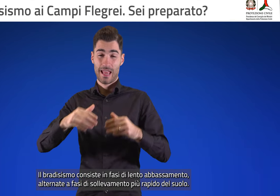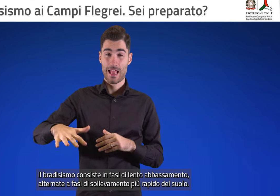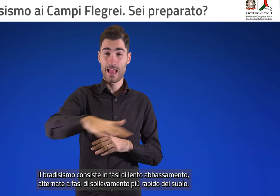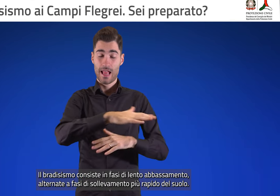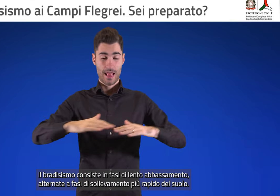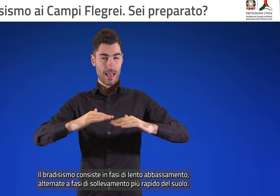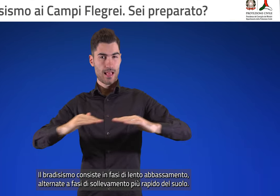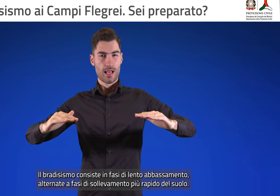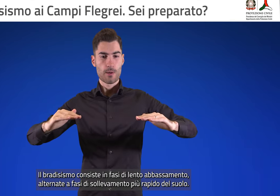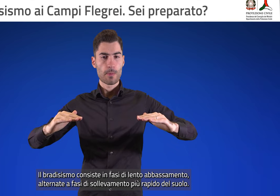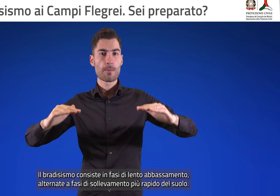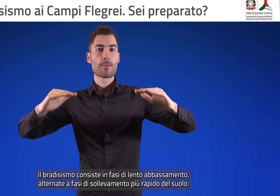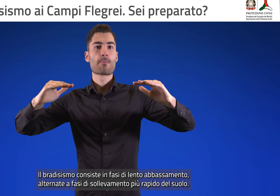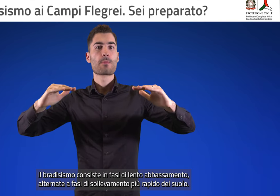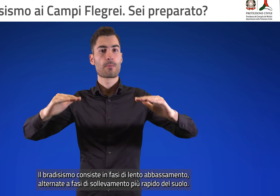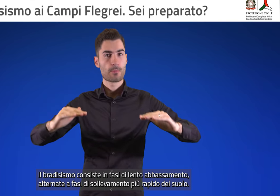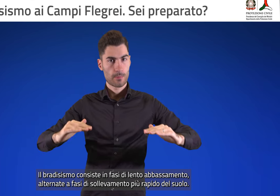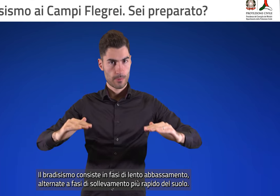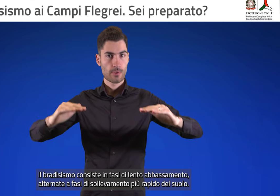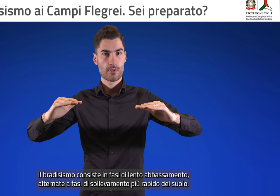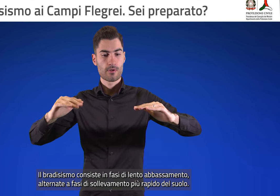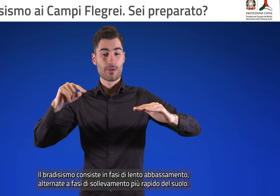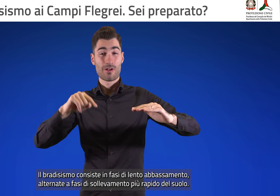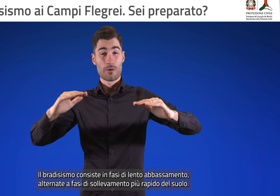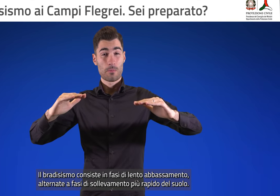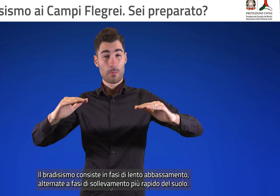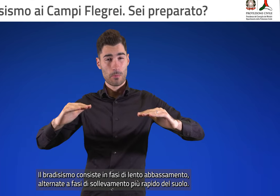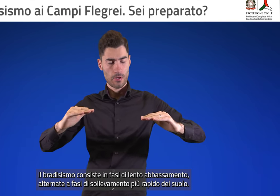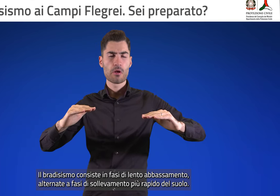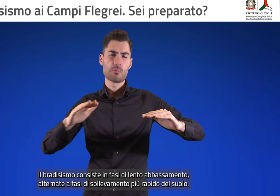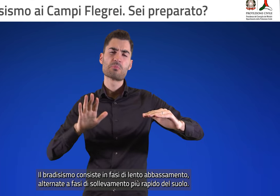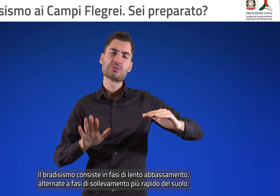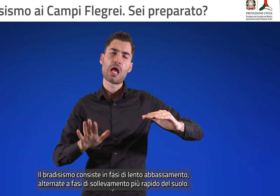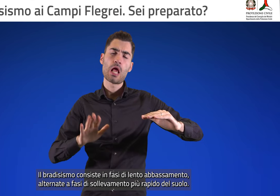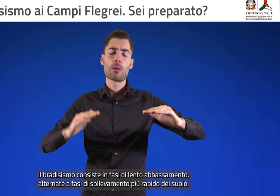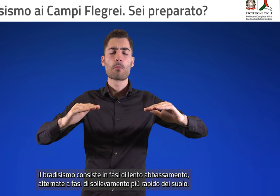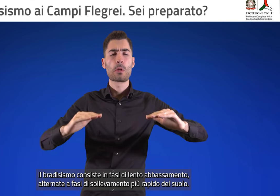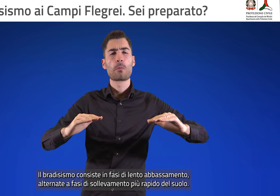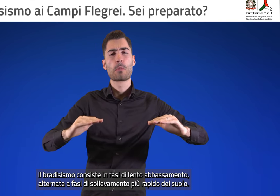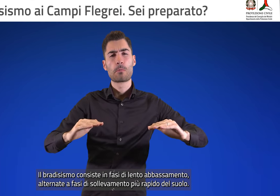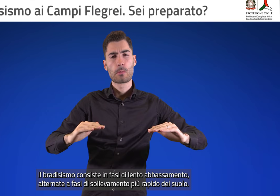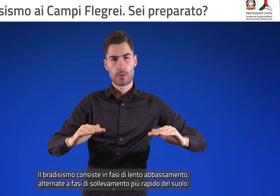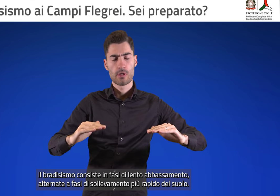abbassamento, alternate a fasi di sollevamento più rapido del suolo.